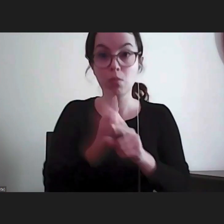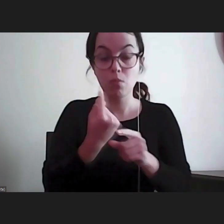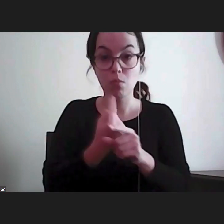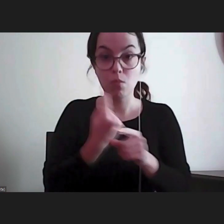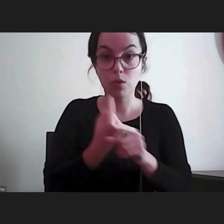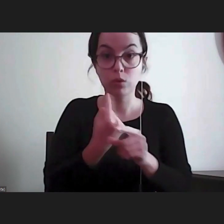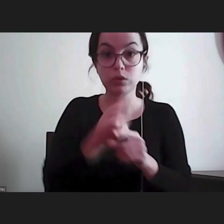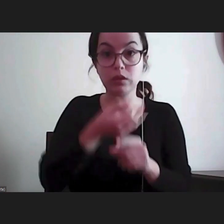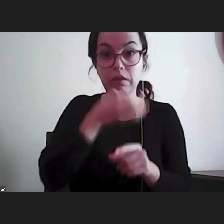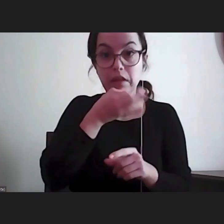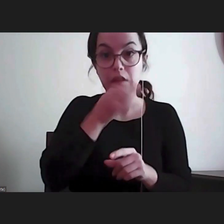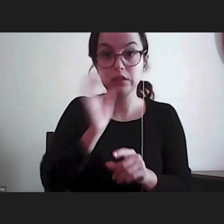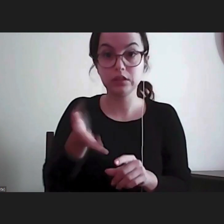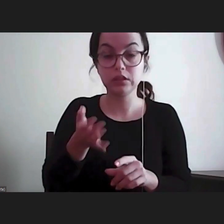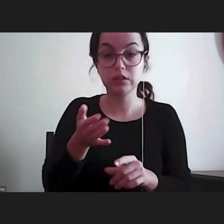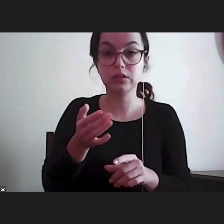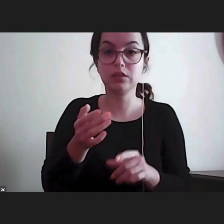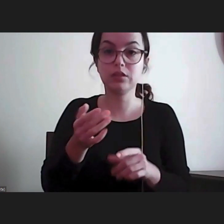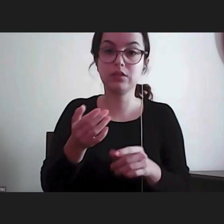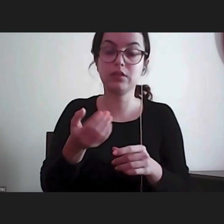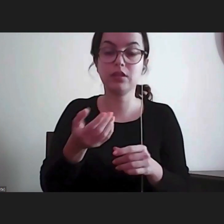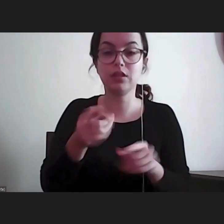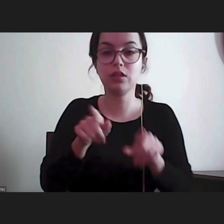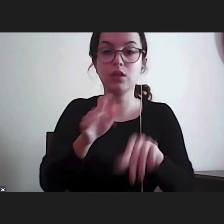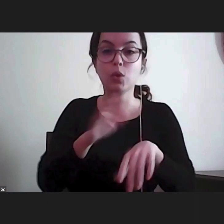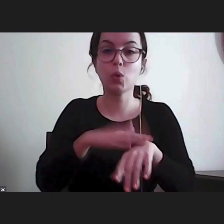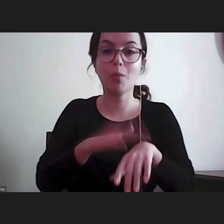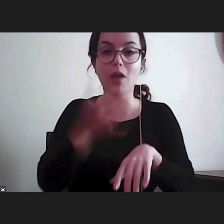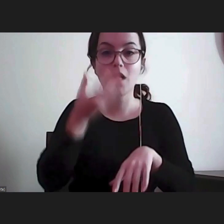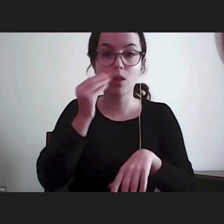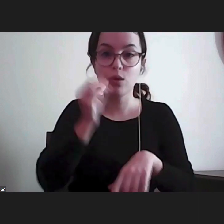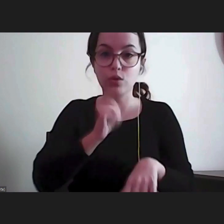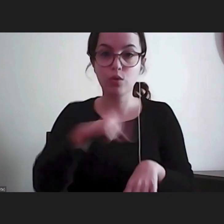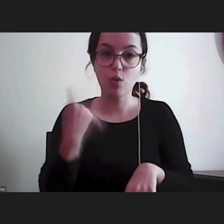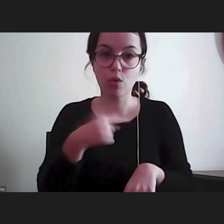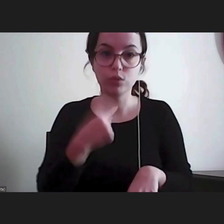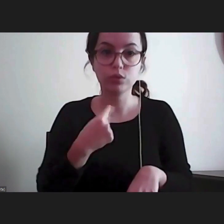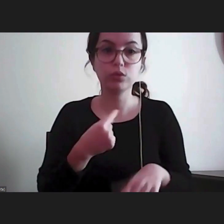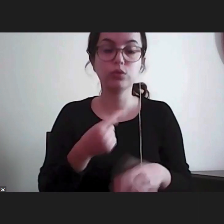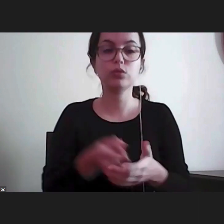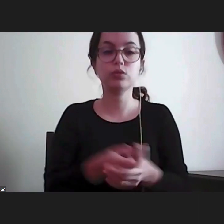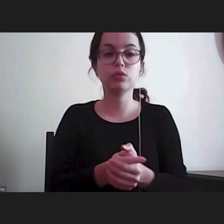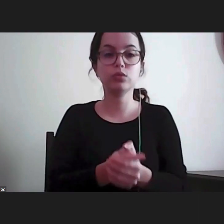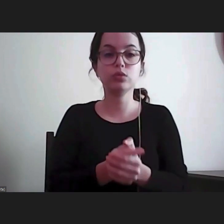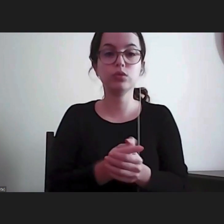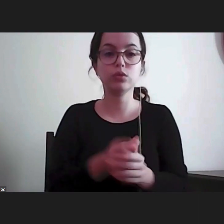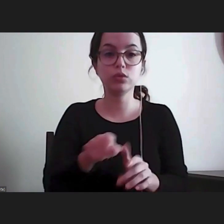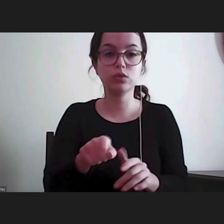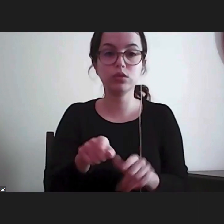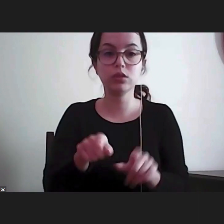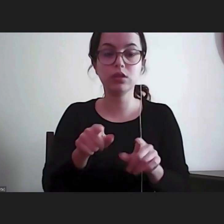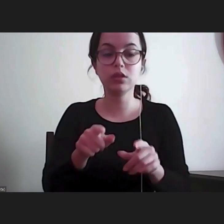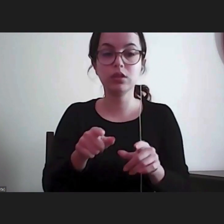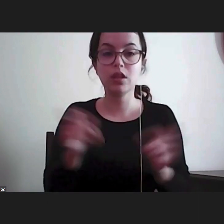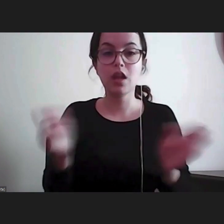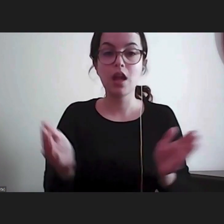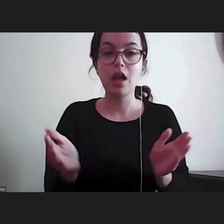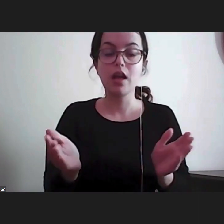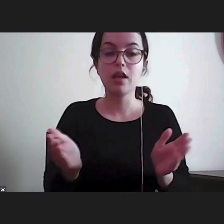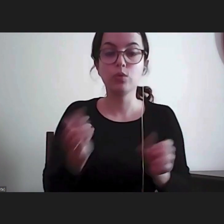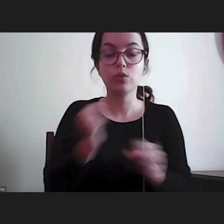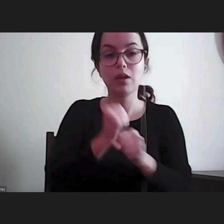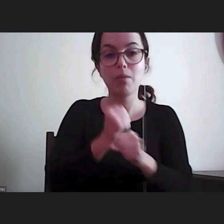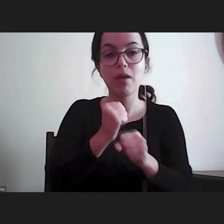um dos nossos formantes, que é a nota final, que diria que é a atuação meramente persuasiva ou argumentativa.